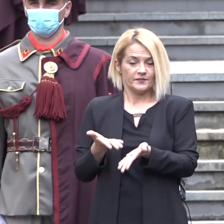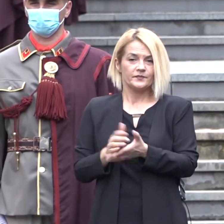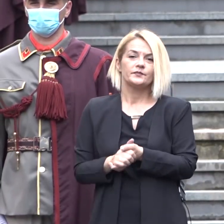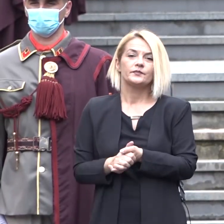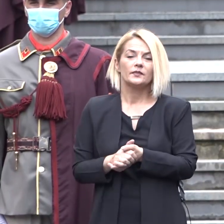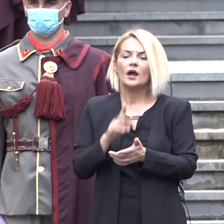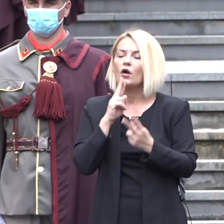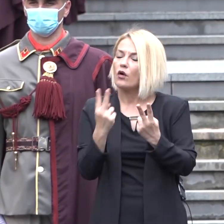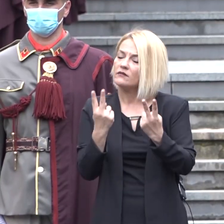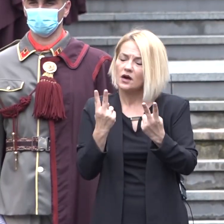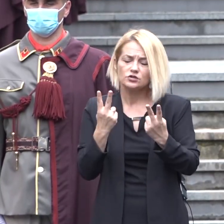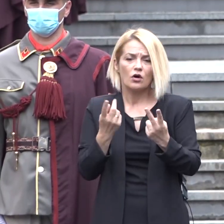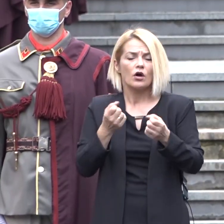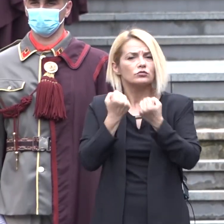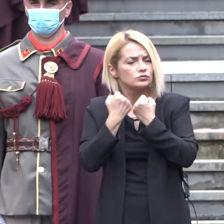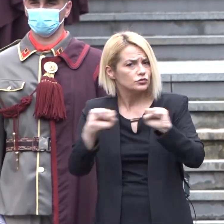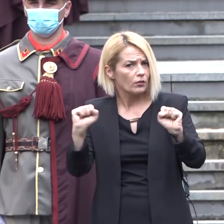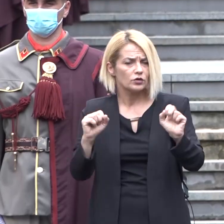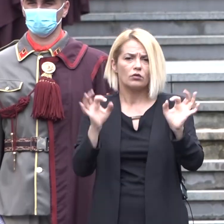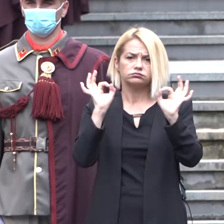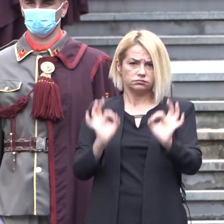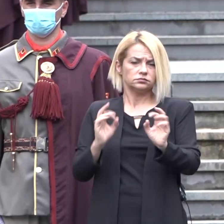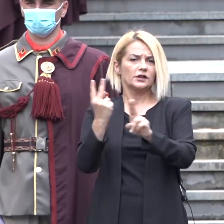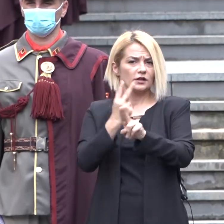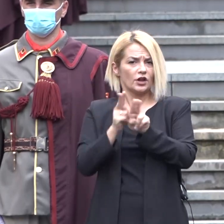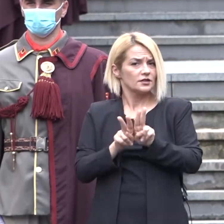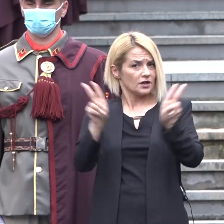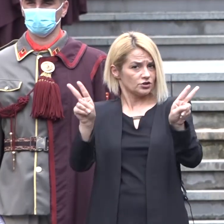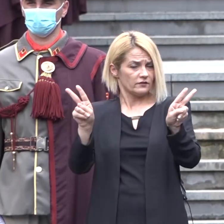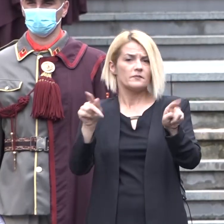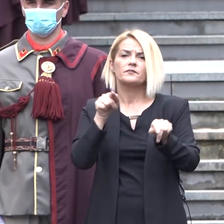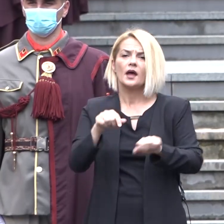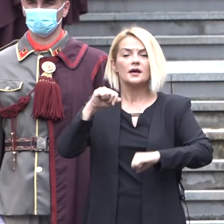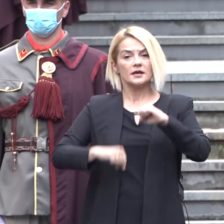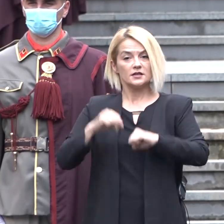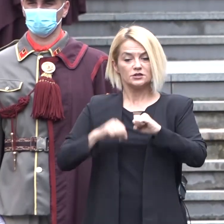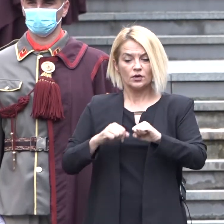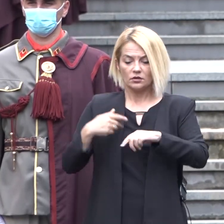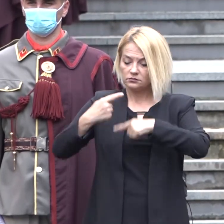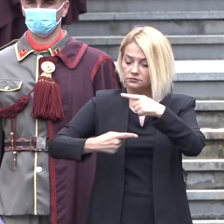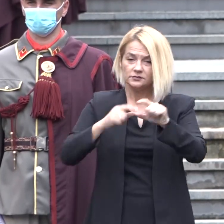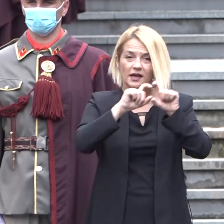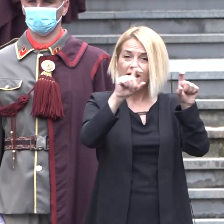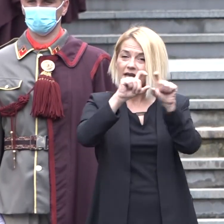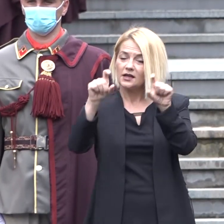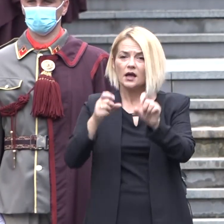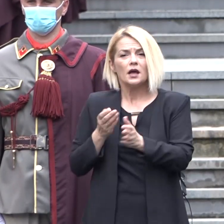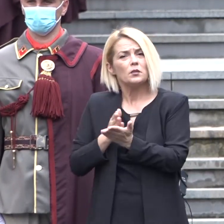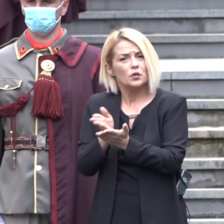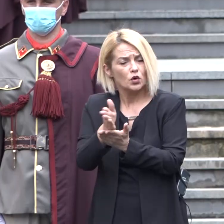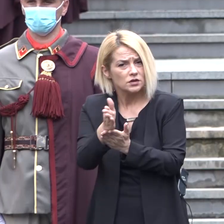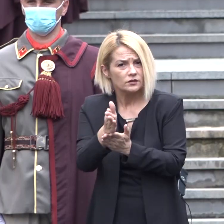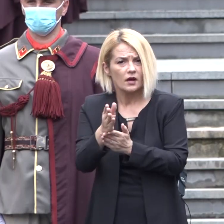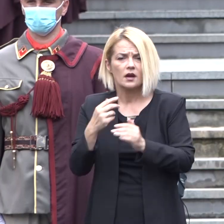на секоје зрело, слободно и демократско обштество е токму способността ни за институциите и процедурите